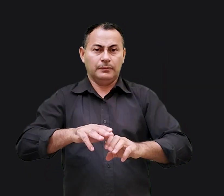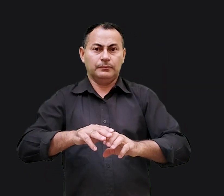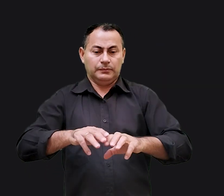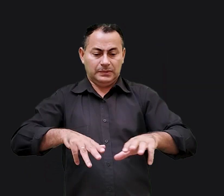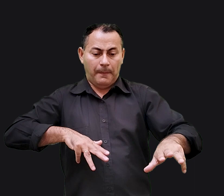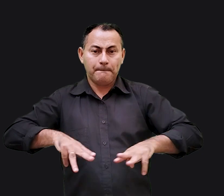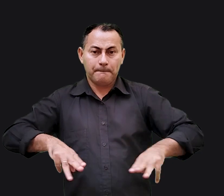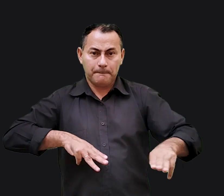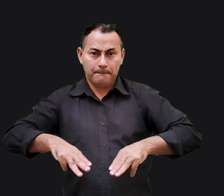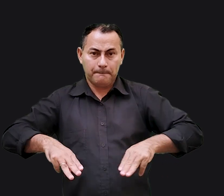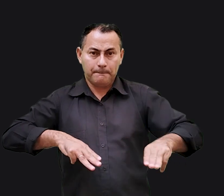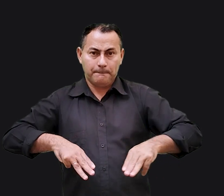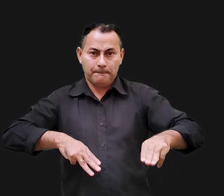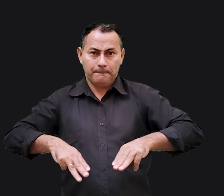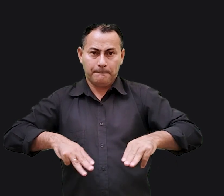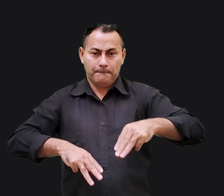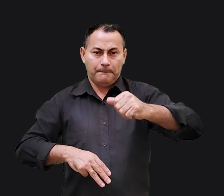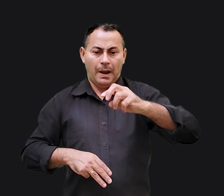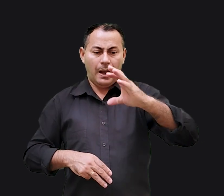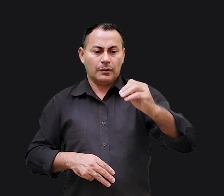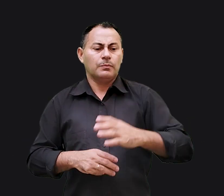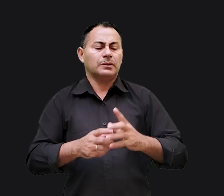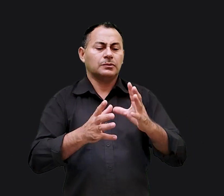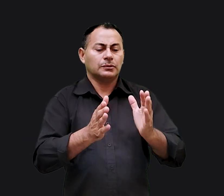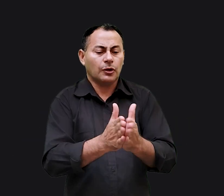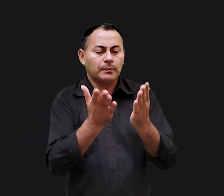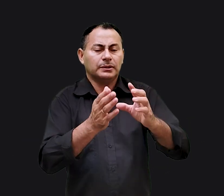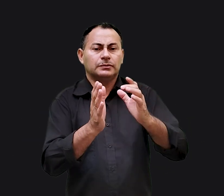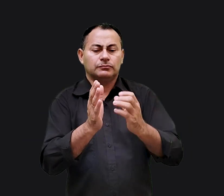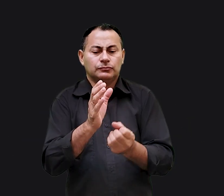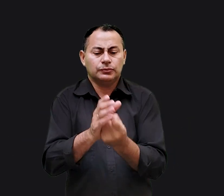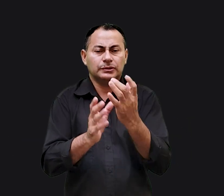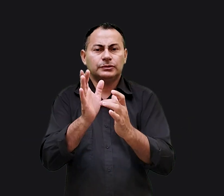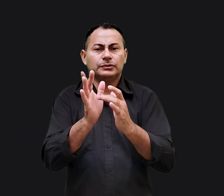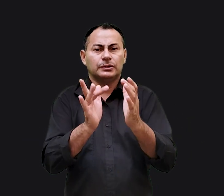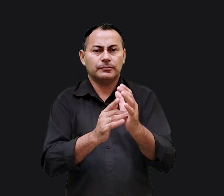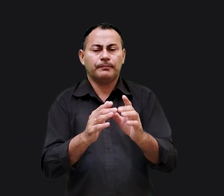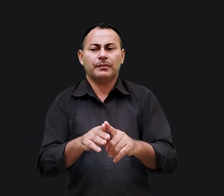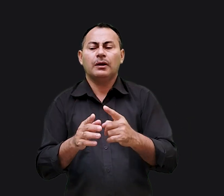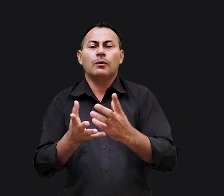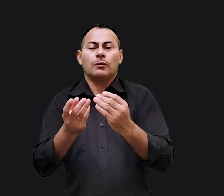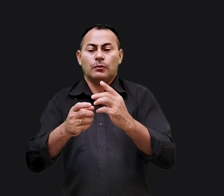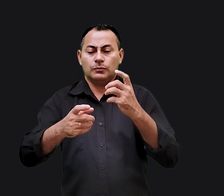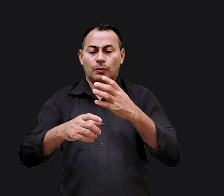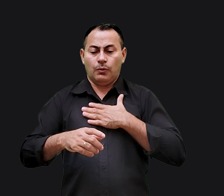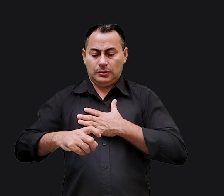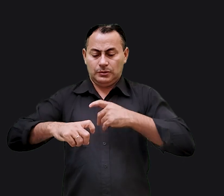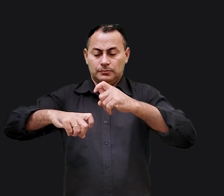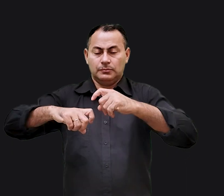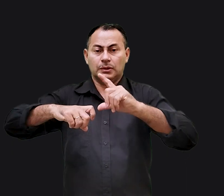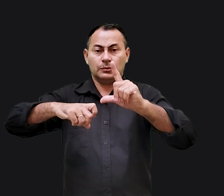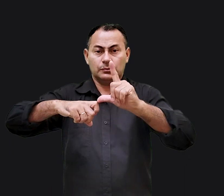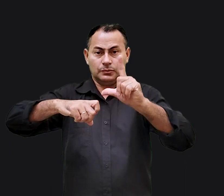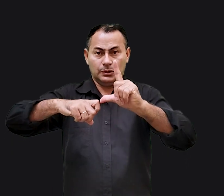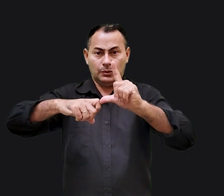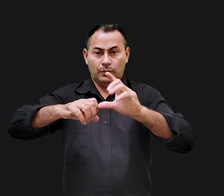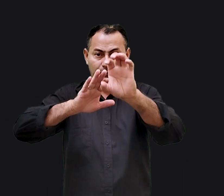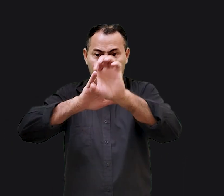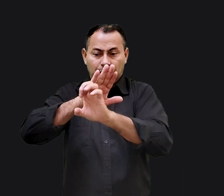conciso e enfatiza as obras de Jesus. Mas muitos preferem o Evangelho de Lucas por causa da forma como ele apresenta o